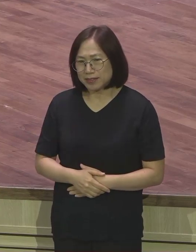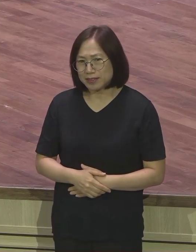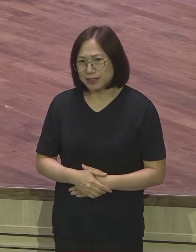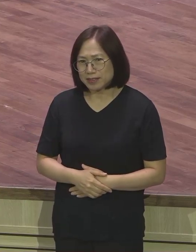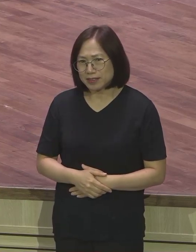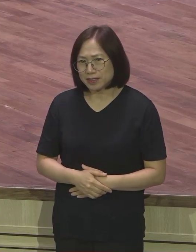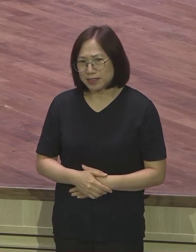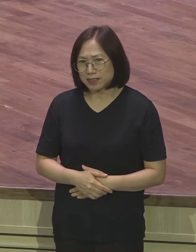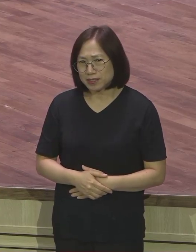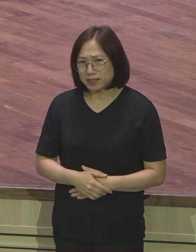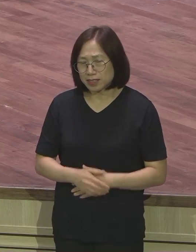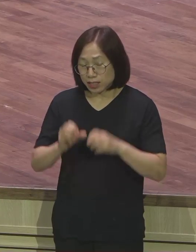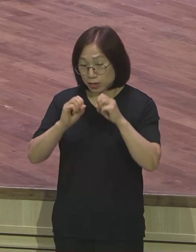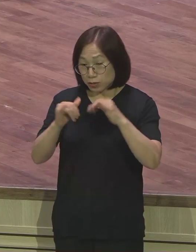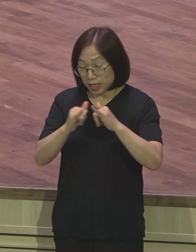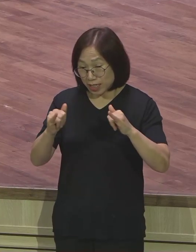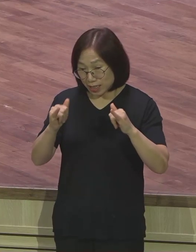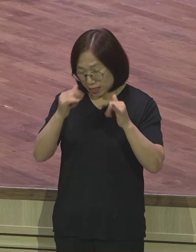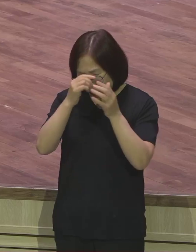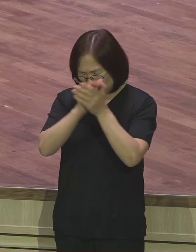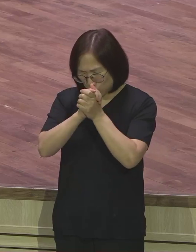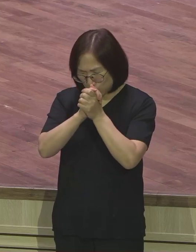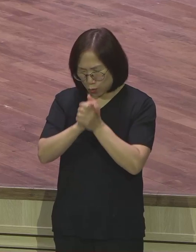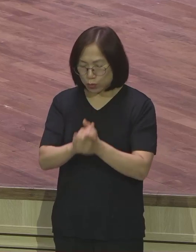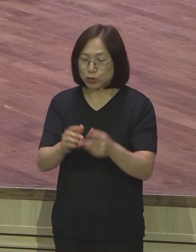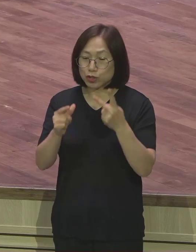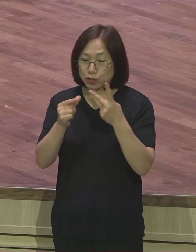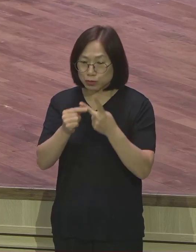전도자의 기도 두 번째는 말씀 누리는 기도입니다